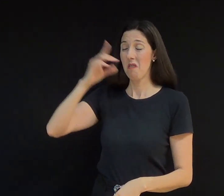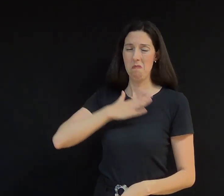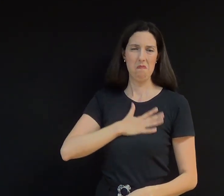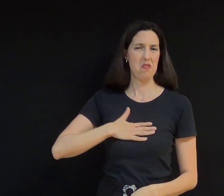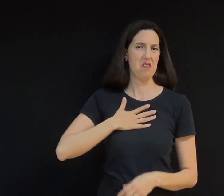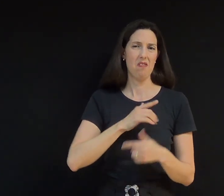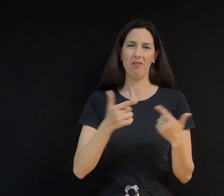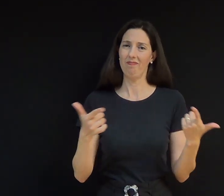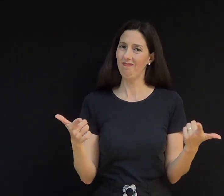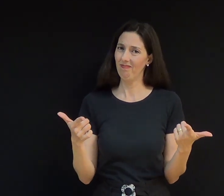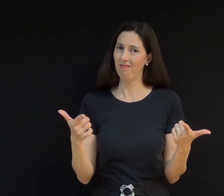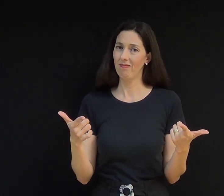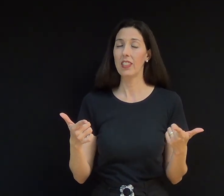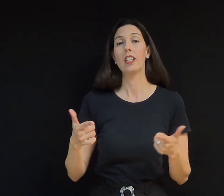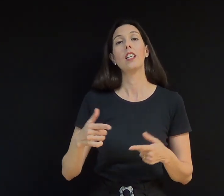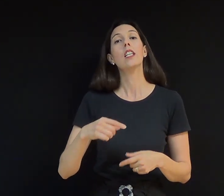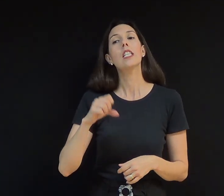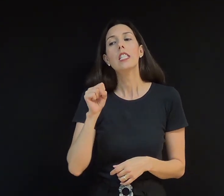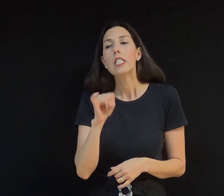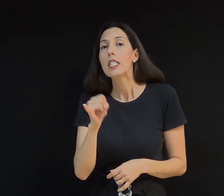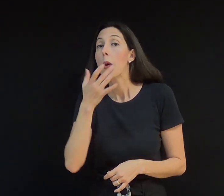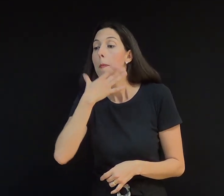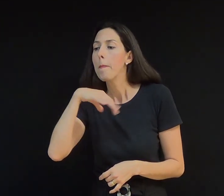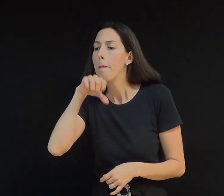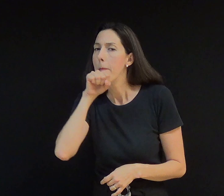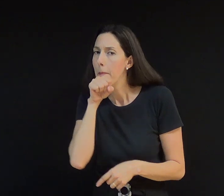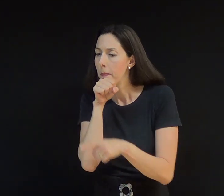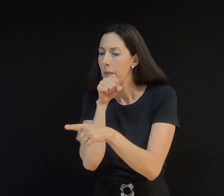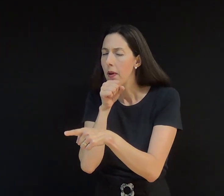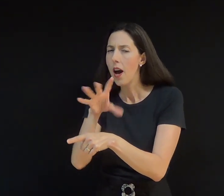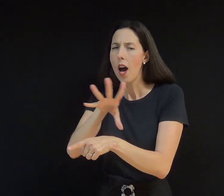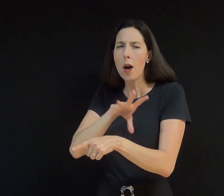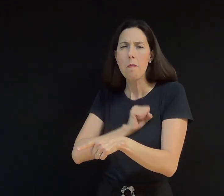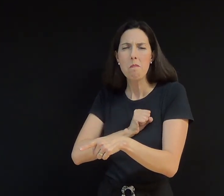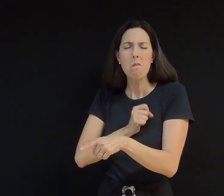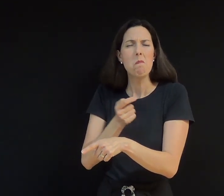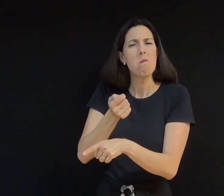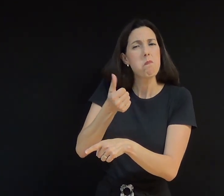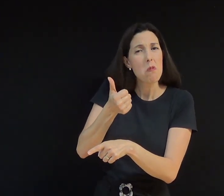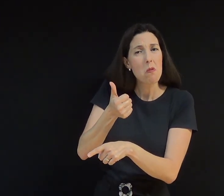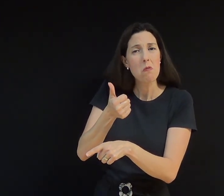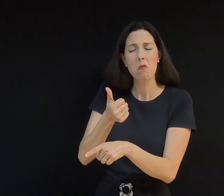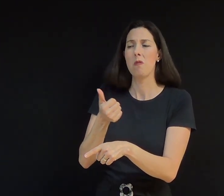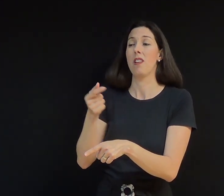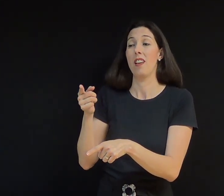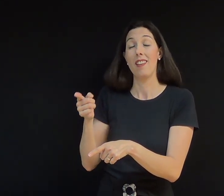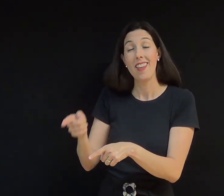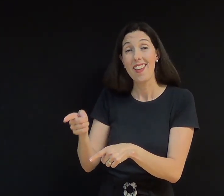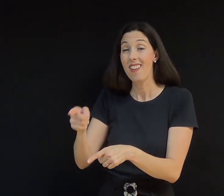Se papai amasse pouco a mamãe, não teria motivação para ter fé em algo tão absurdo.